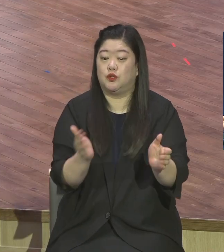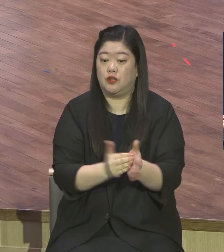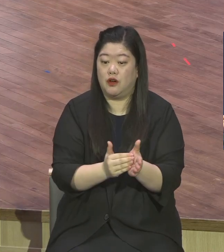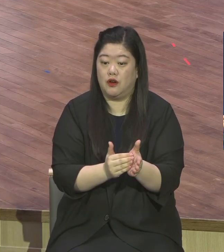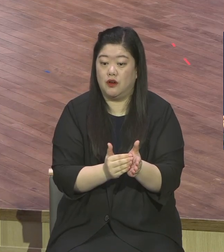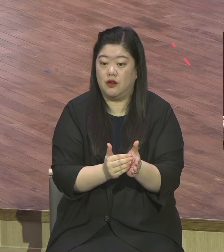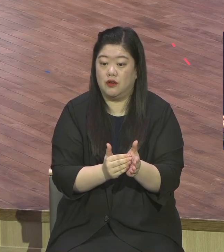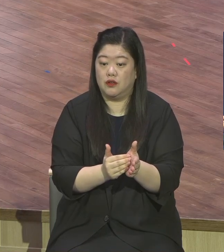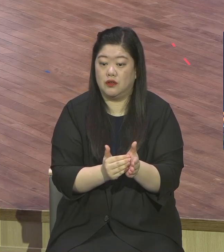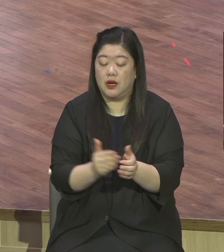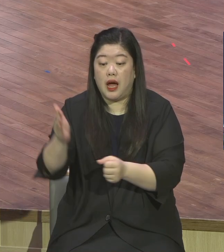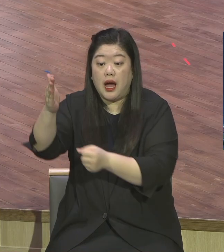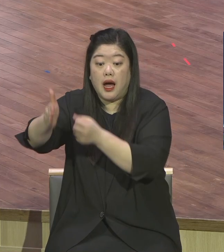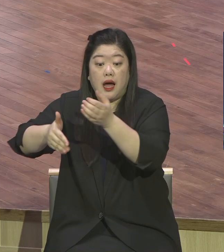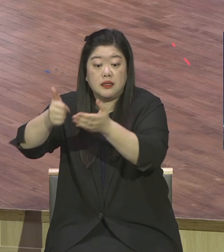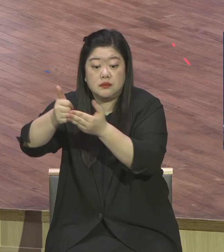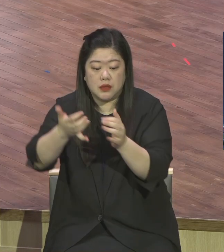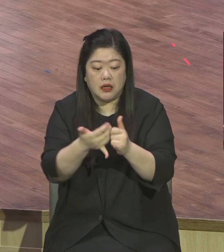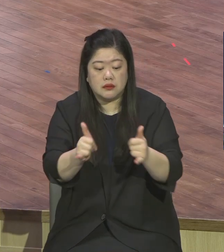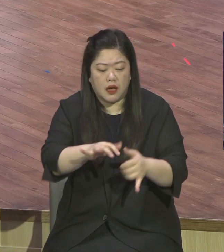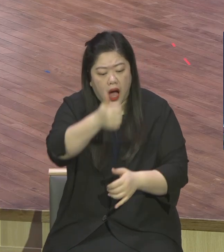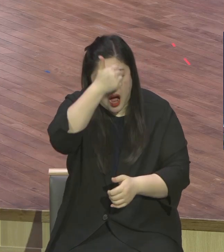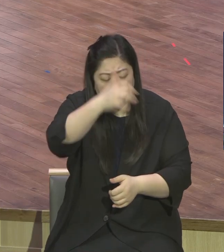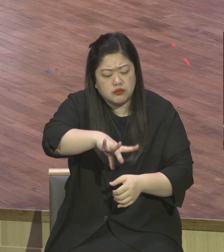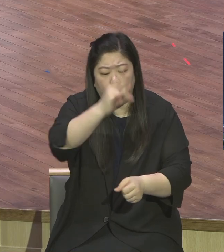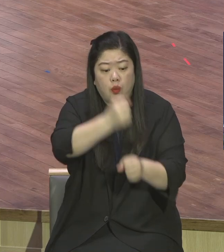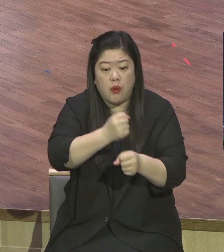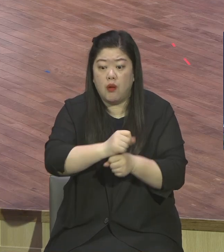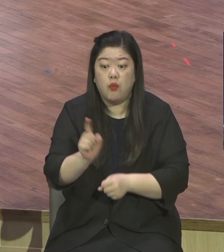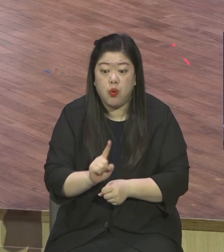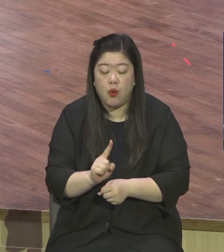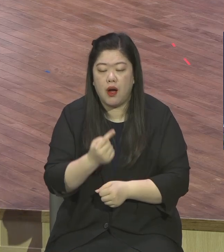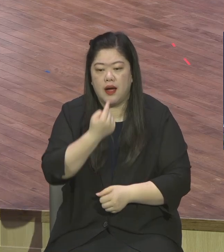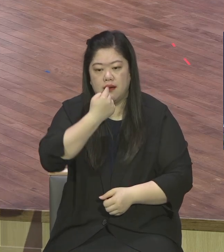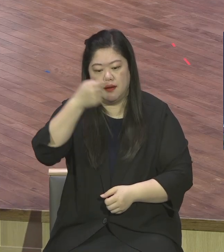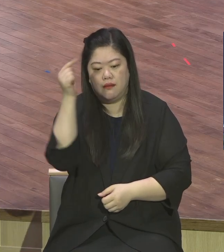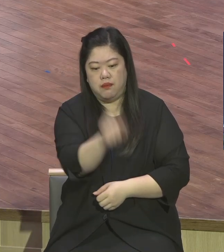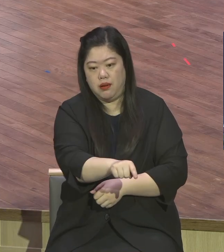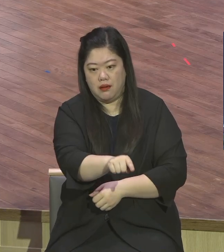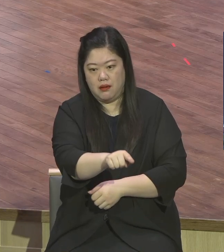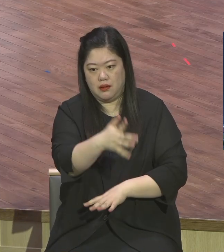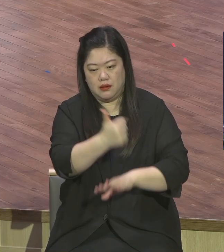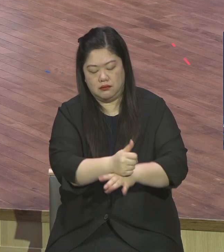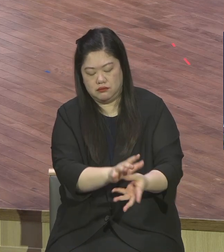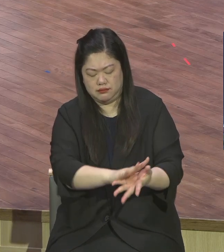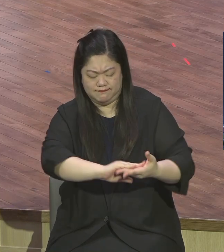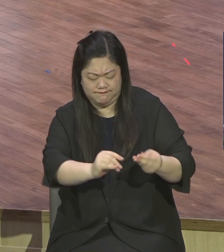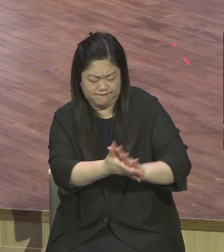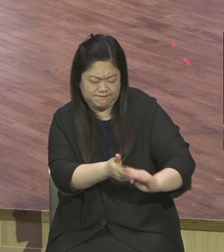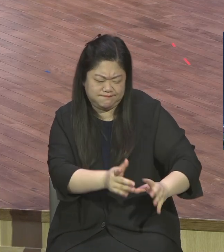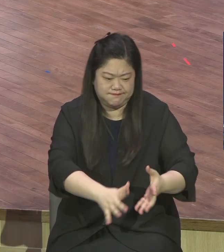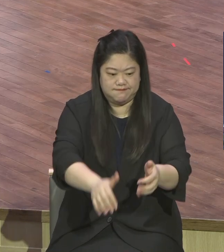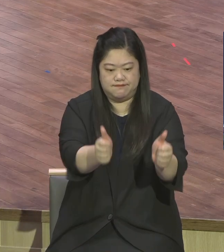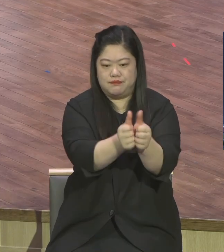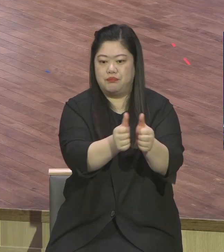전능자에요 그 형상으로 만들어서는 인간이 얼마나 능력이 있어요 그러니까 하나님이 너